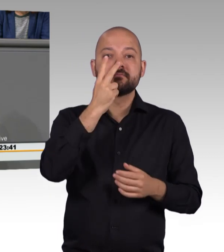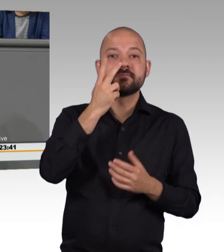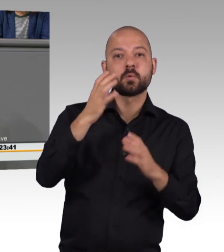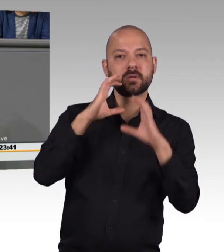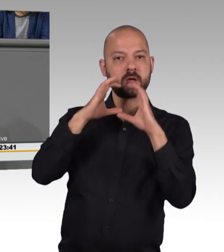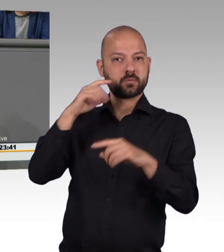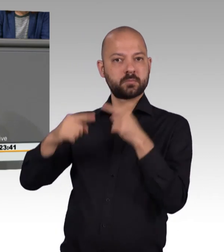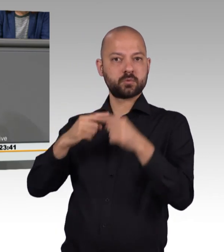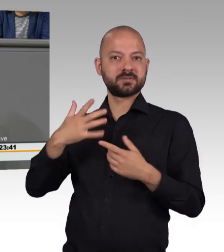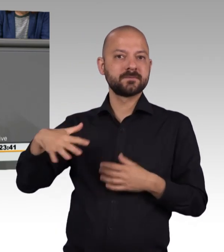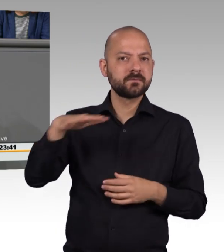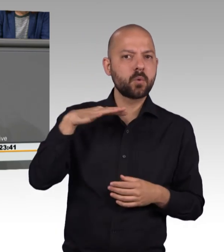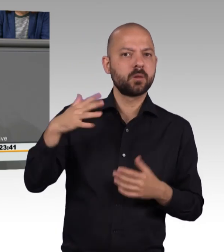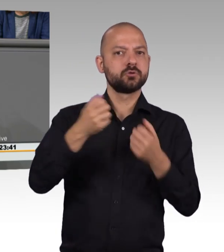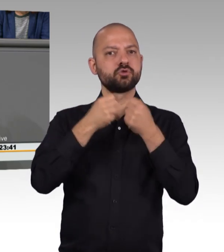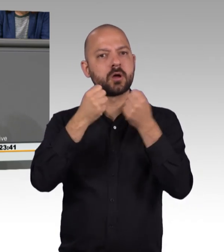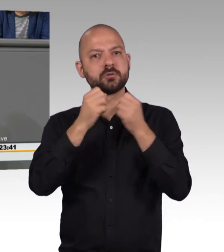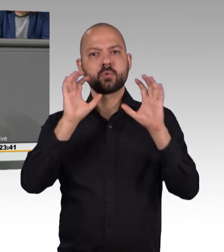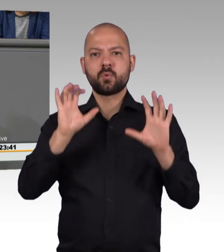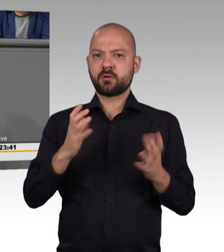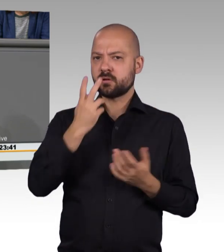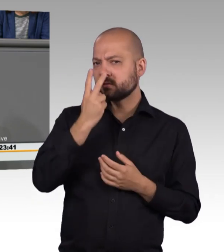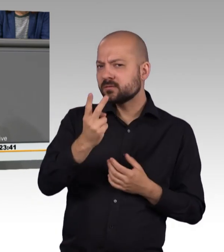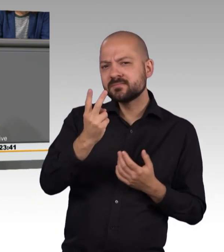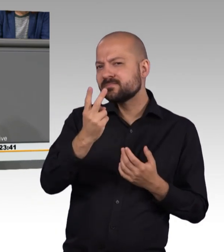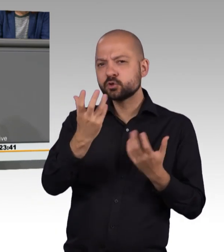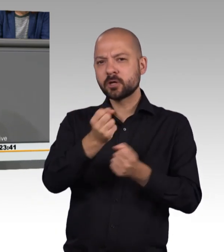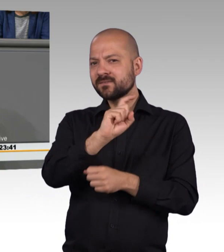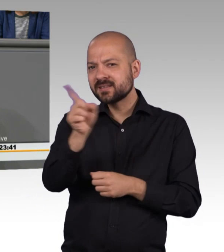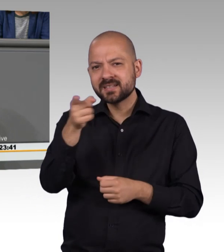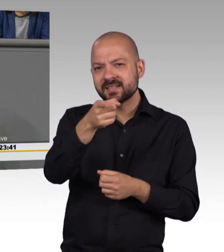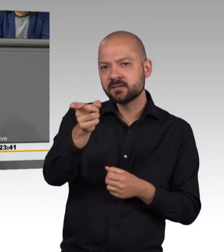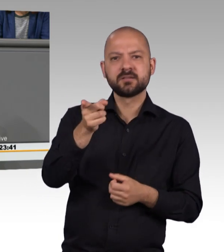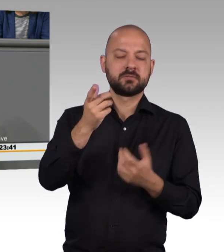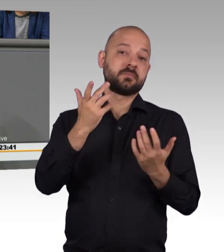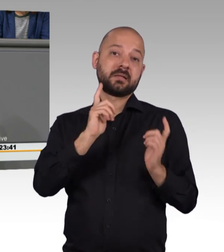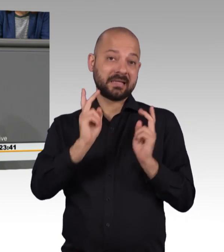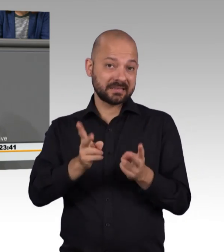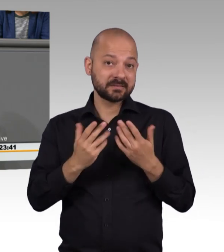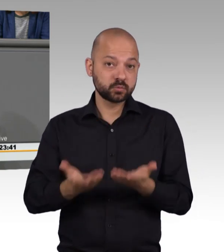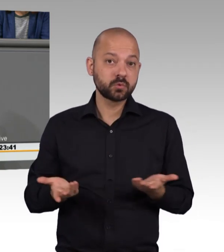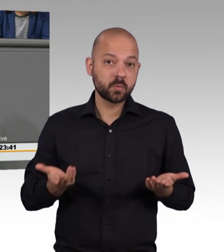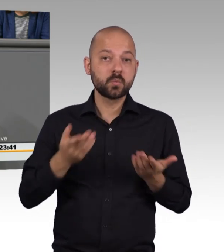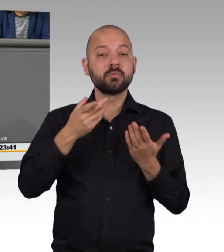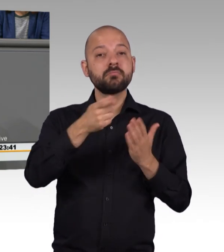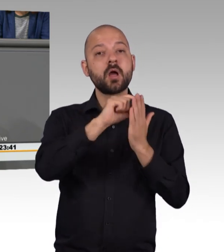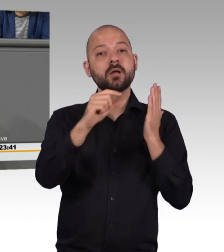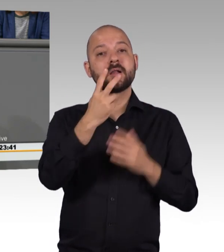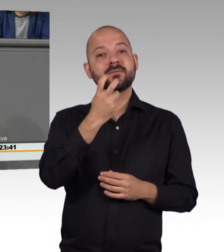nicht in hinreichendem Maße besteht. Und das ist auch richtig so. Denn nach Artikel 20 Absatz 2 Grundgesetz geht alle Staatsgewalt vom